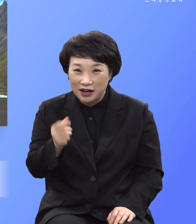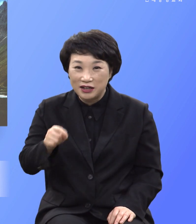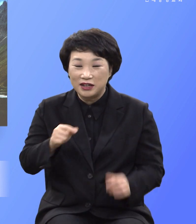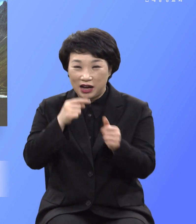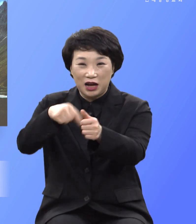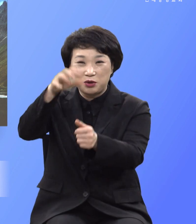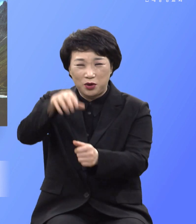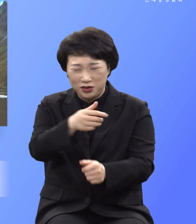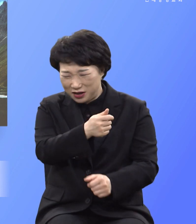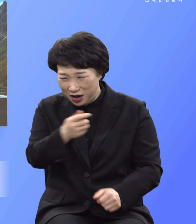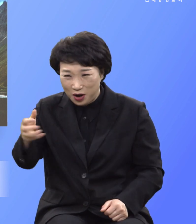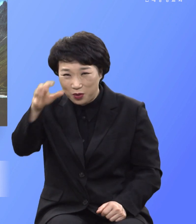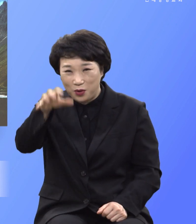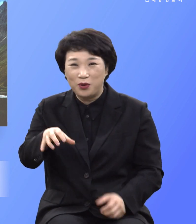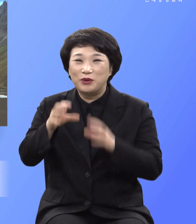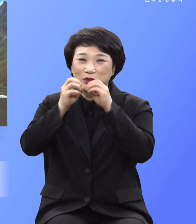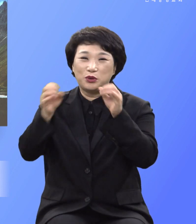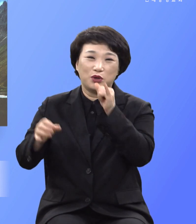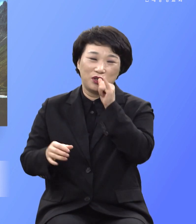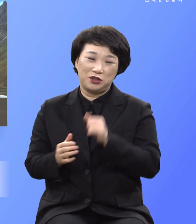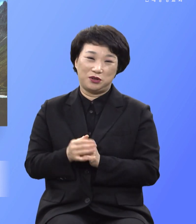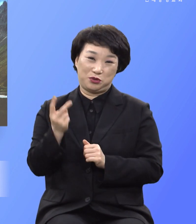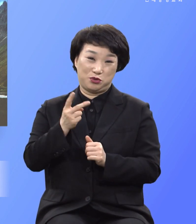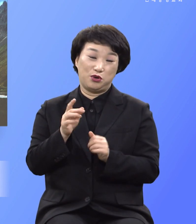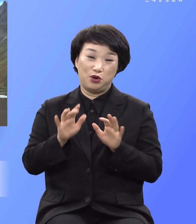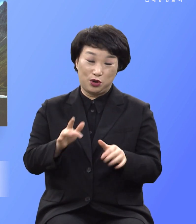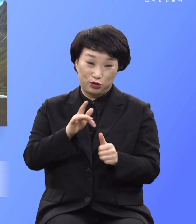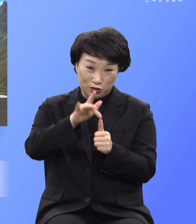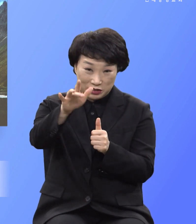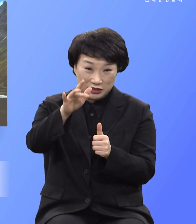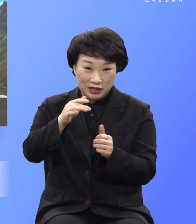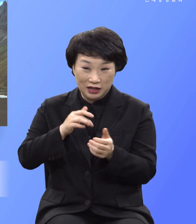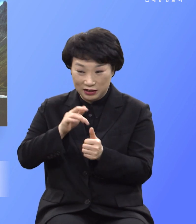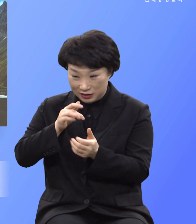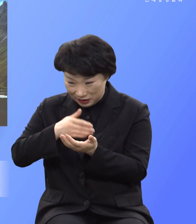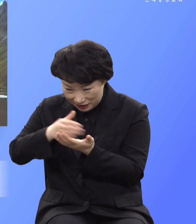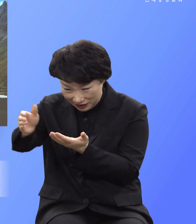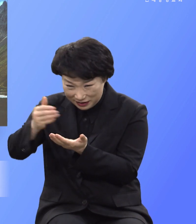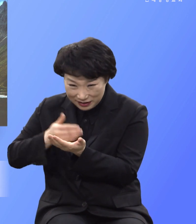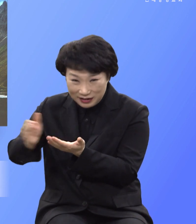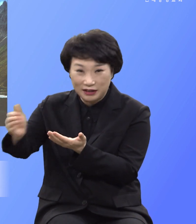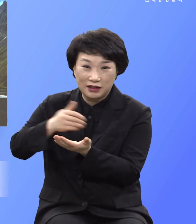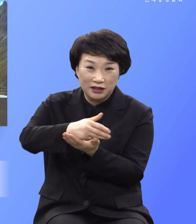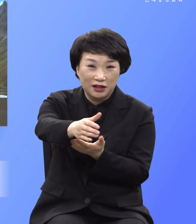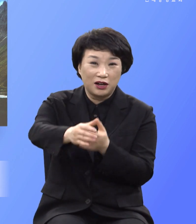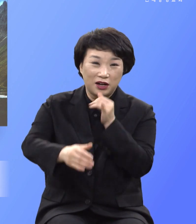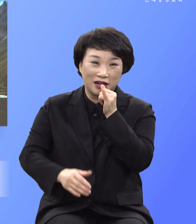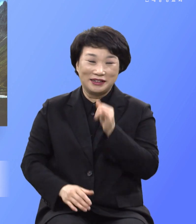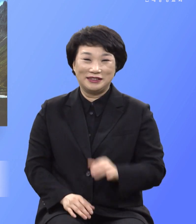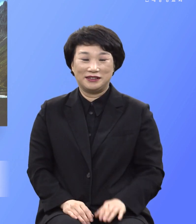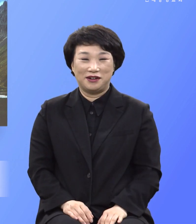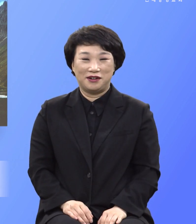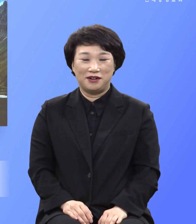회당에서 전도하시고 또 귀신들을 내어 쫓으시더라 그래서